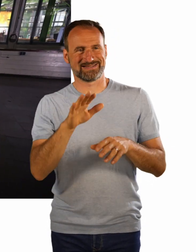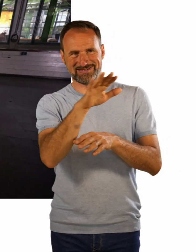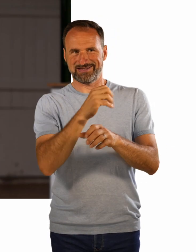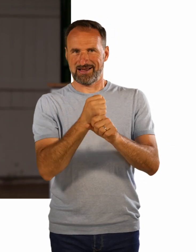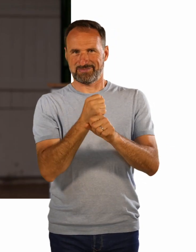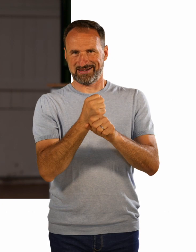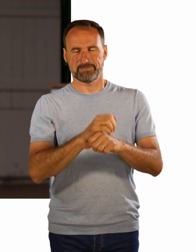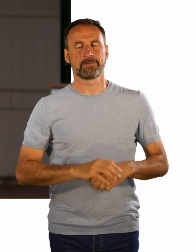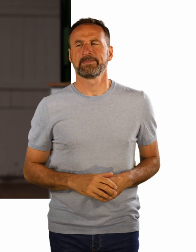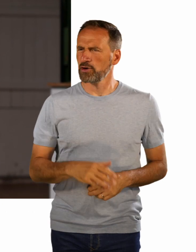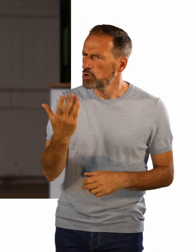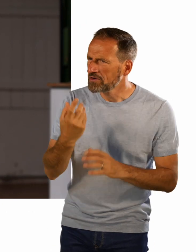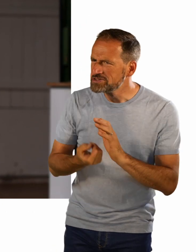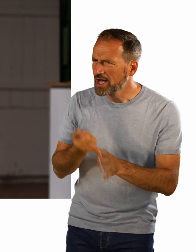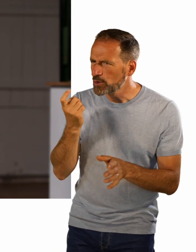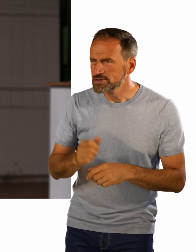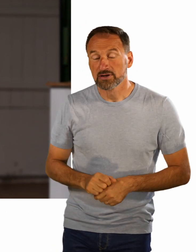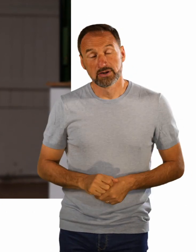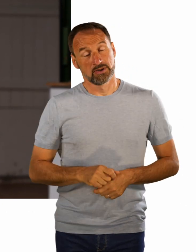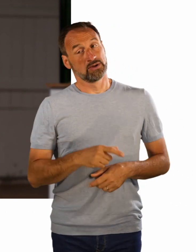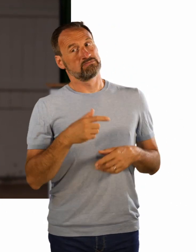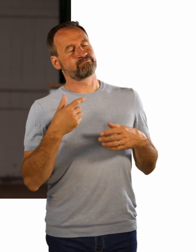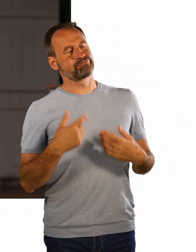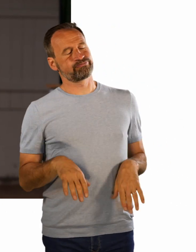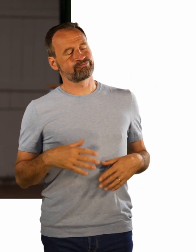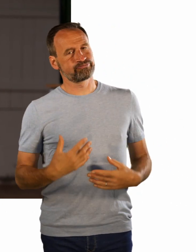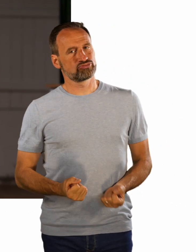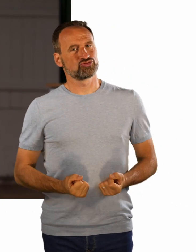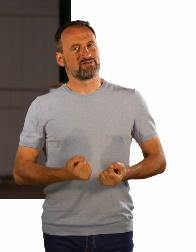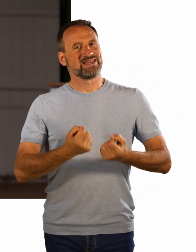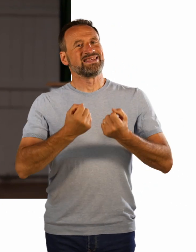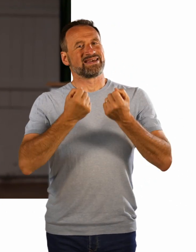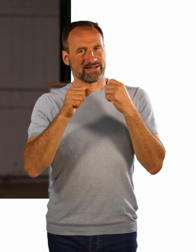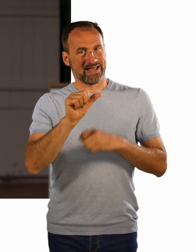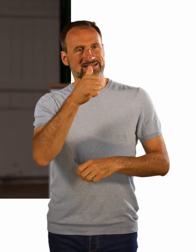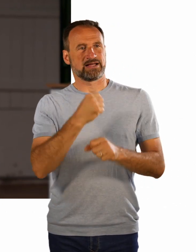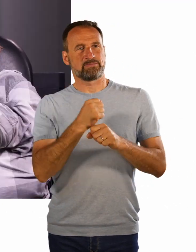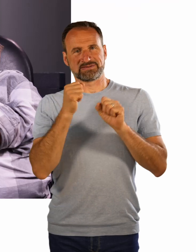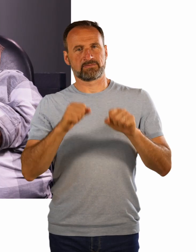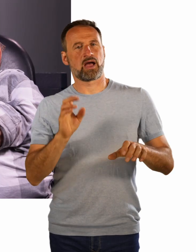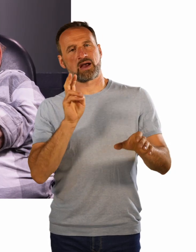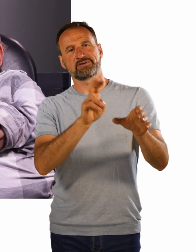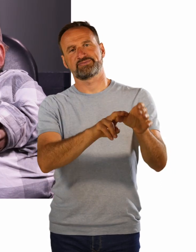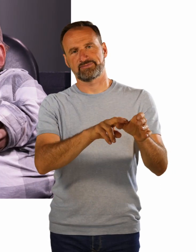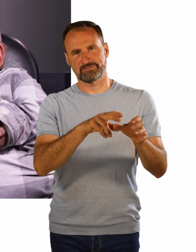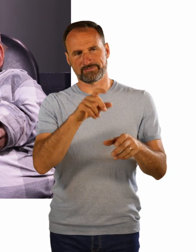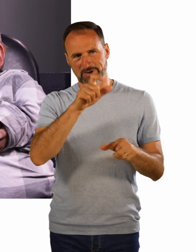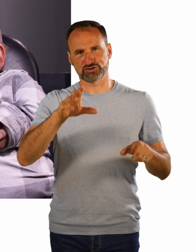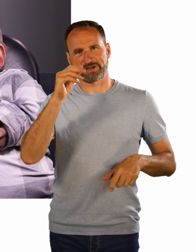das so zu etablieren. Allerdings sind sehr, sehr viele Vereine und sehr, sehr viele Projekte gerade in Gange, das zu